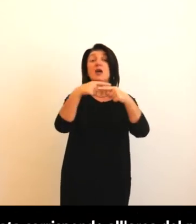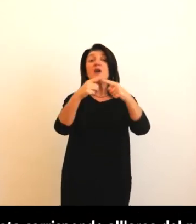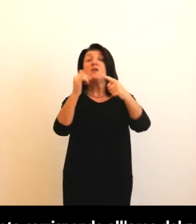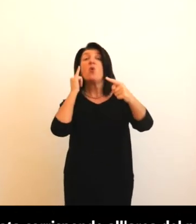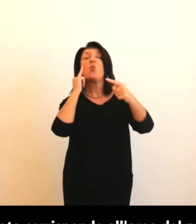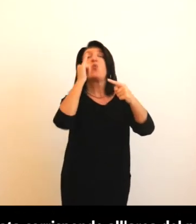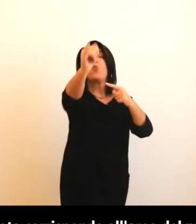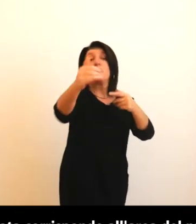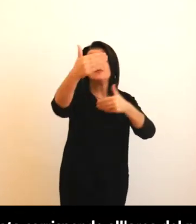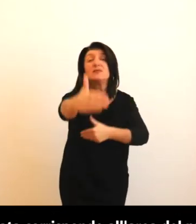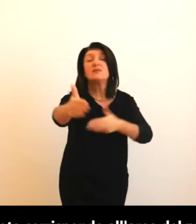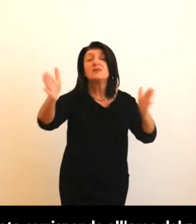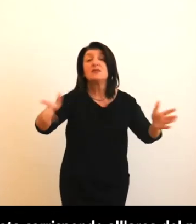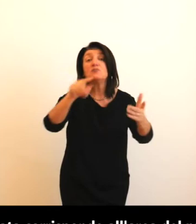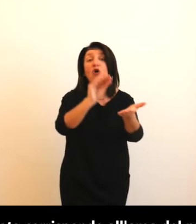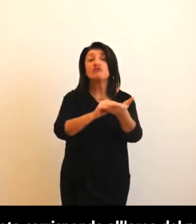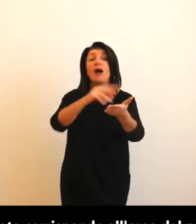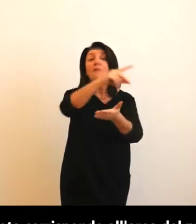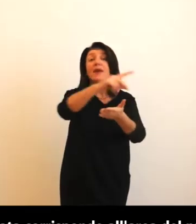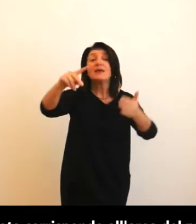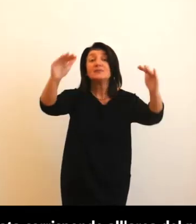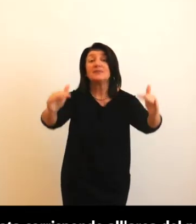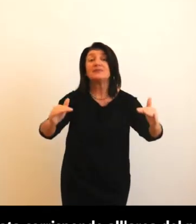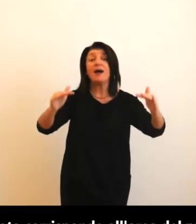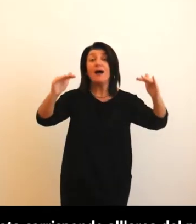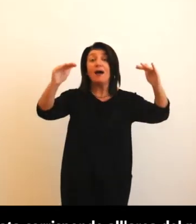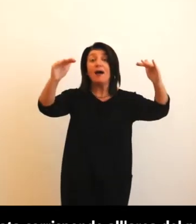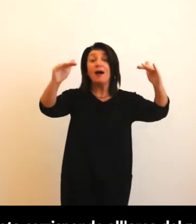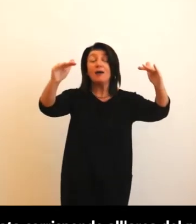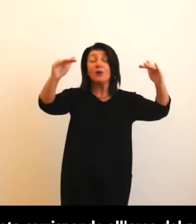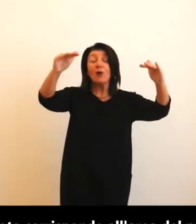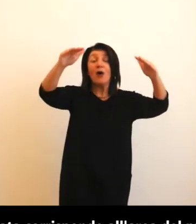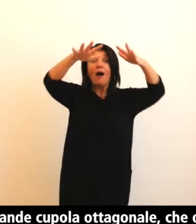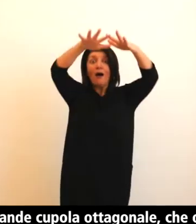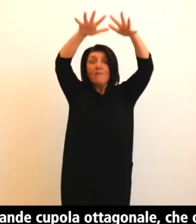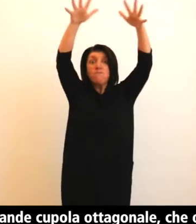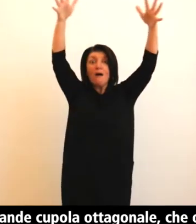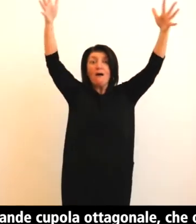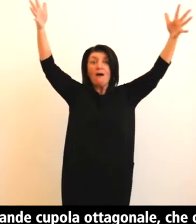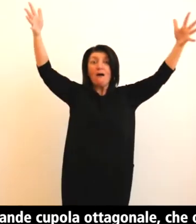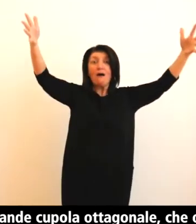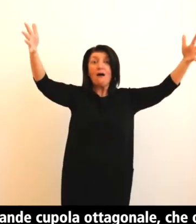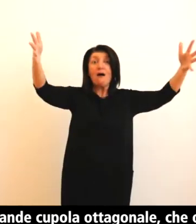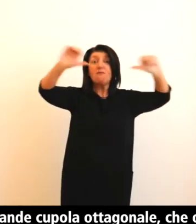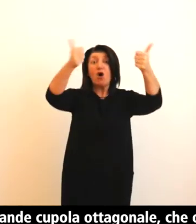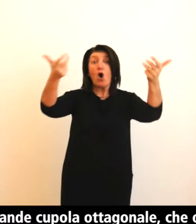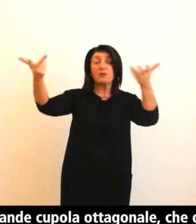presbiterio illuminata dalla grande cupola ottagonale che ospita al centro il grande